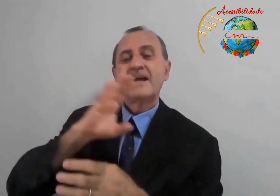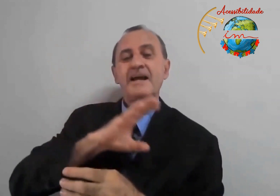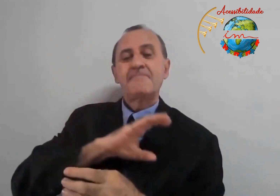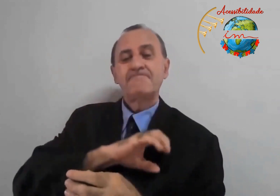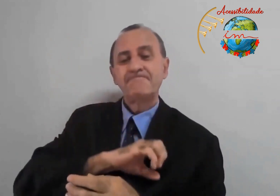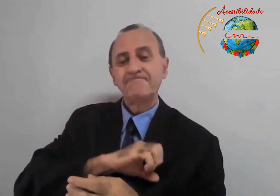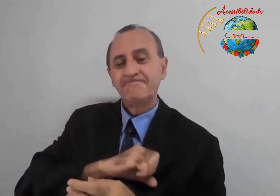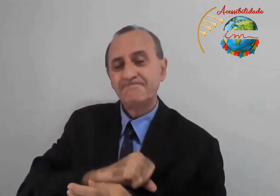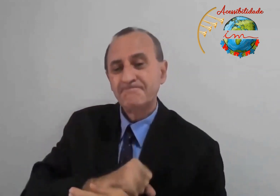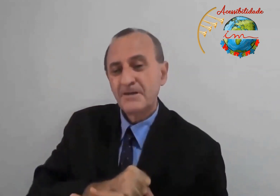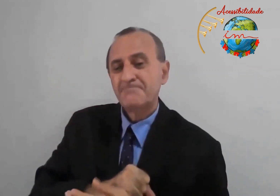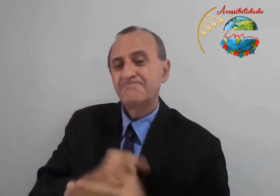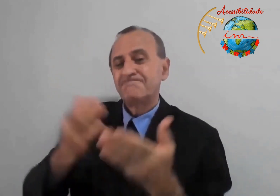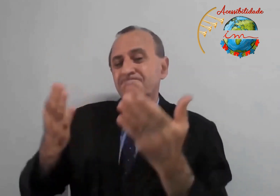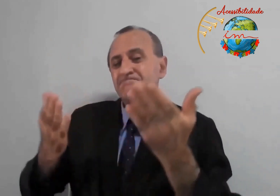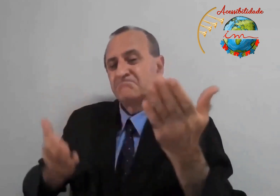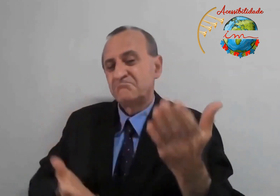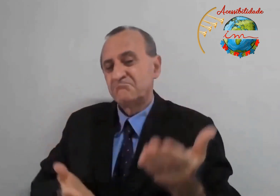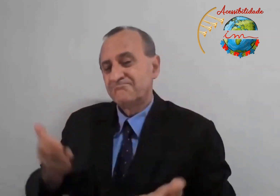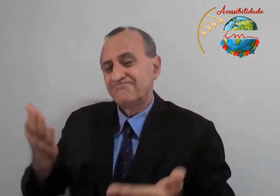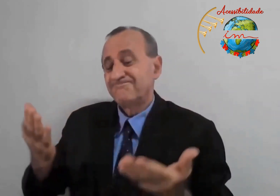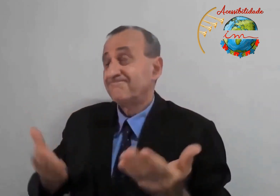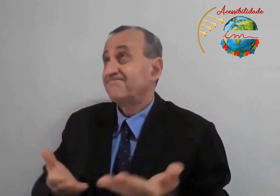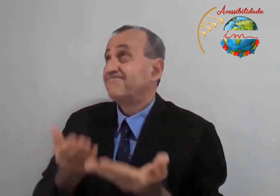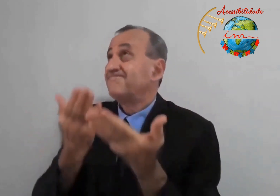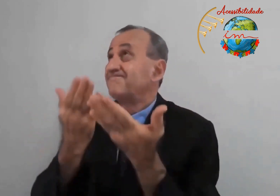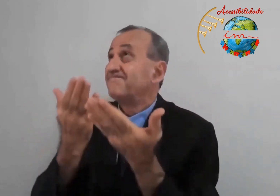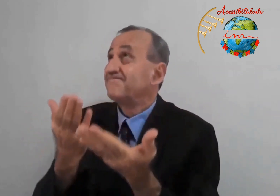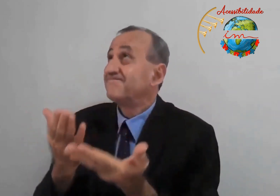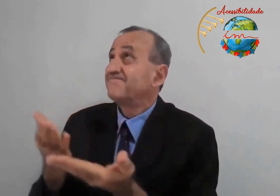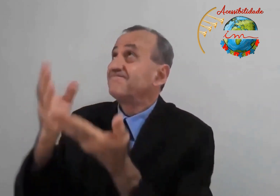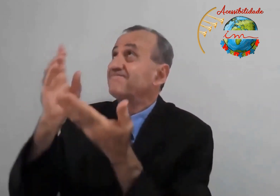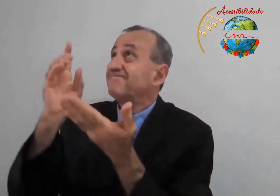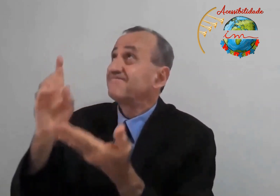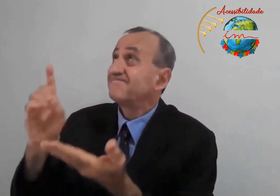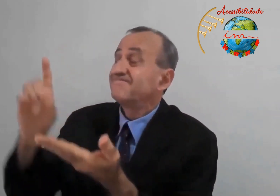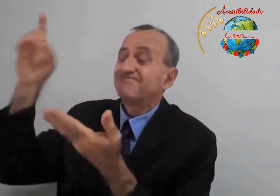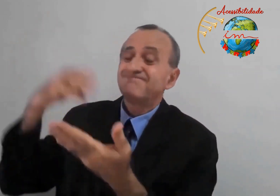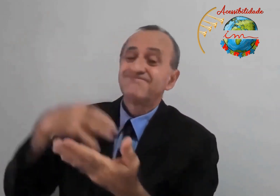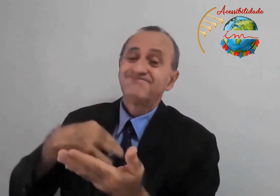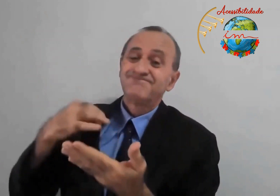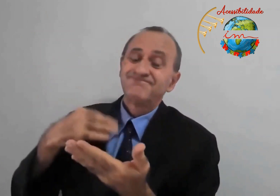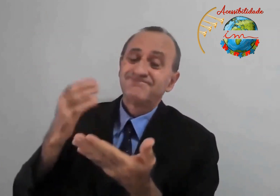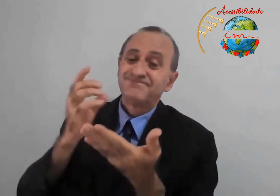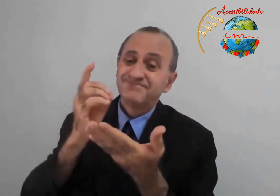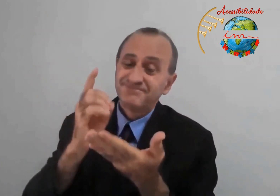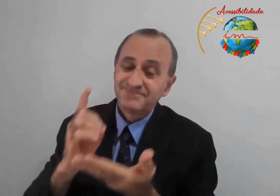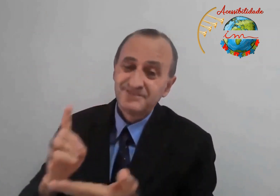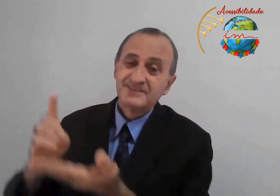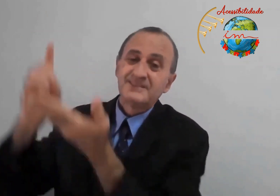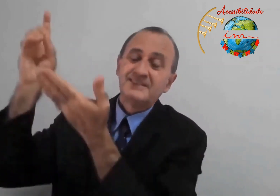revelação, o seu amor. O seu perdão. Para servirmos ao Senhor a cada dia,